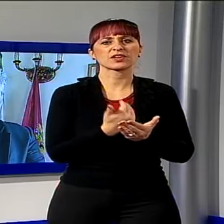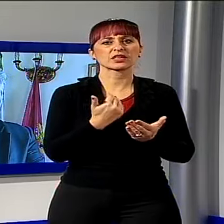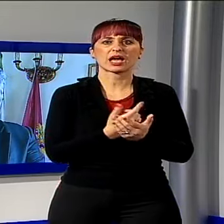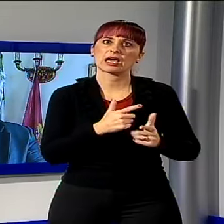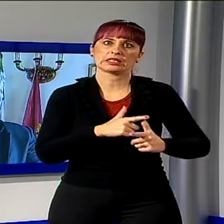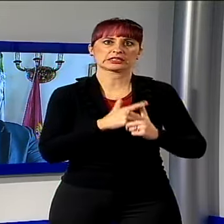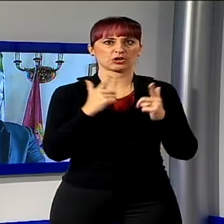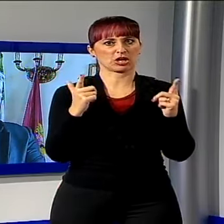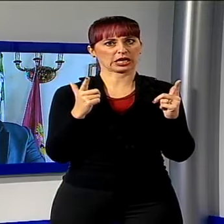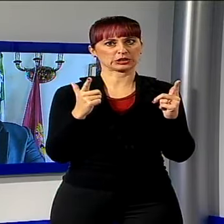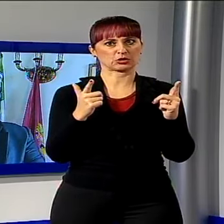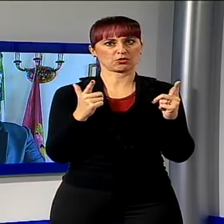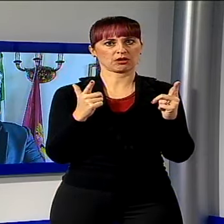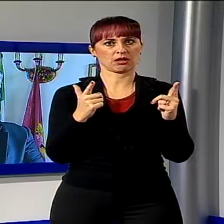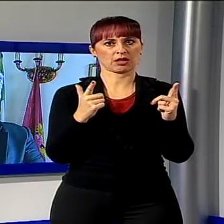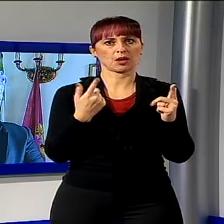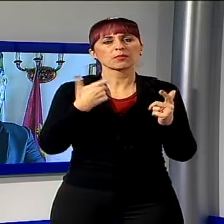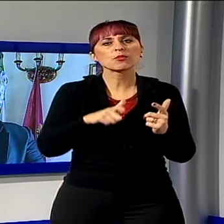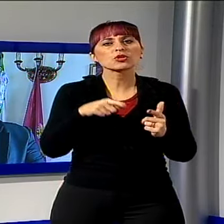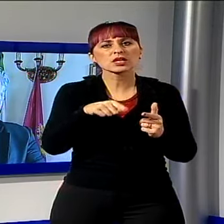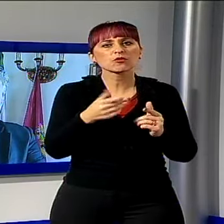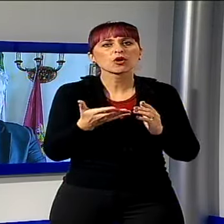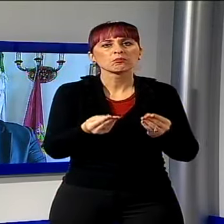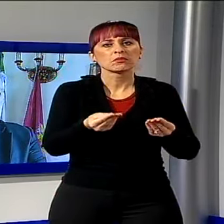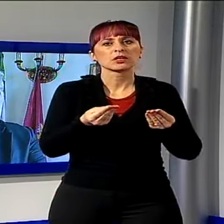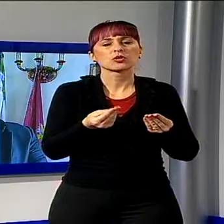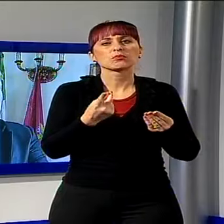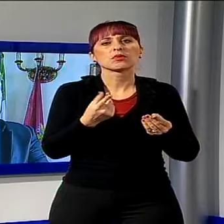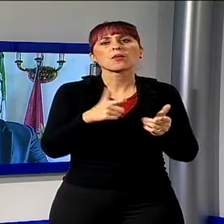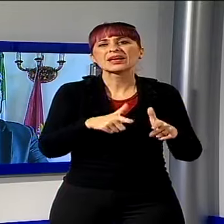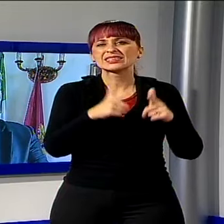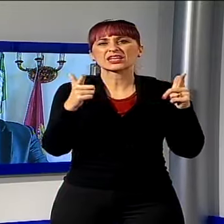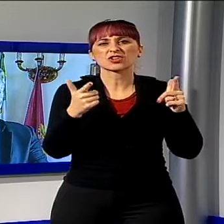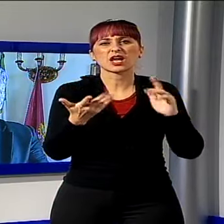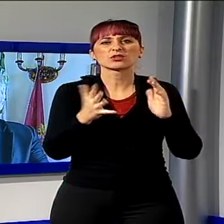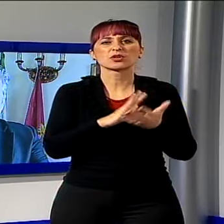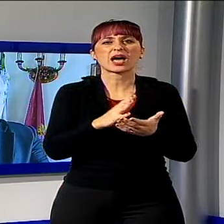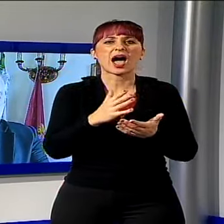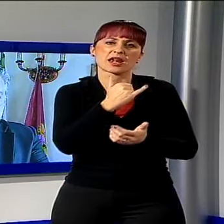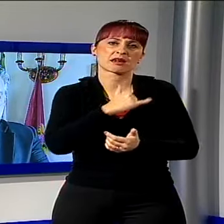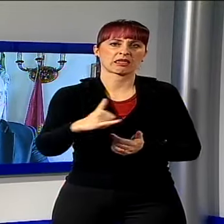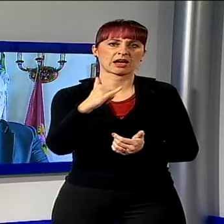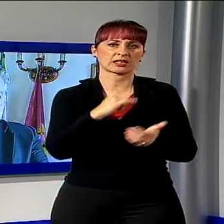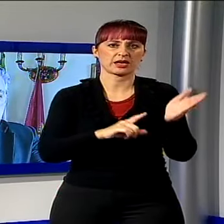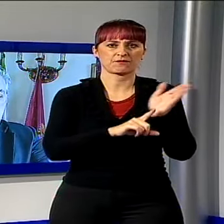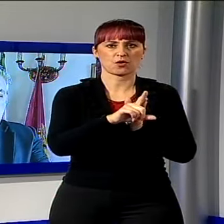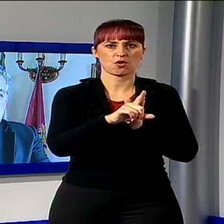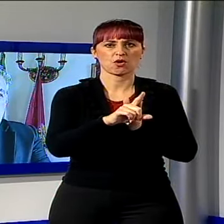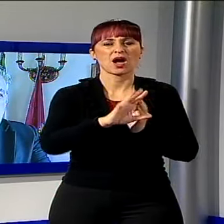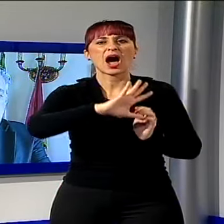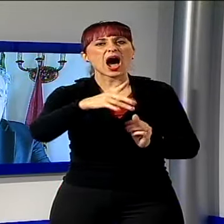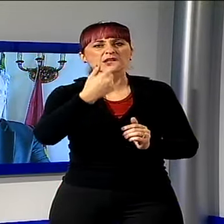eccessi che possano incidere negativamente sulla serenità altrui.